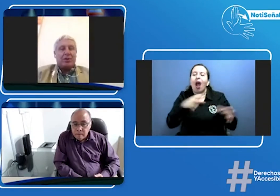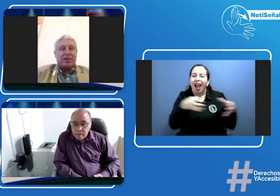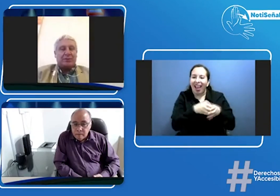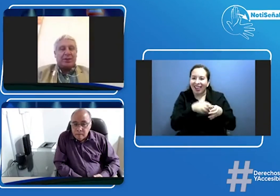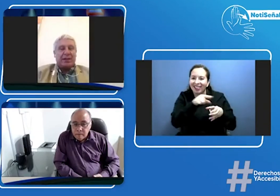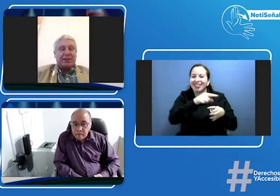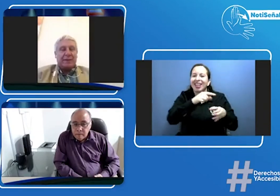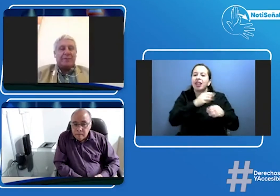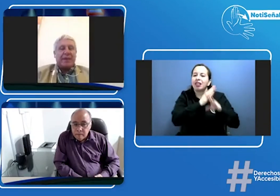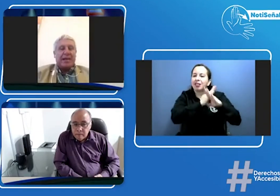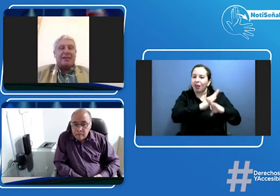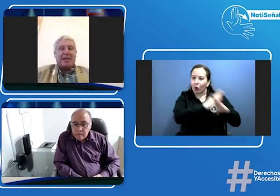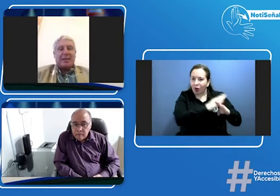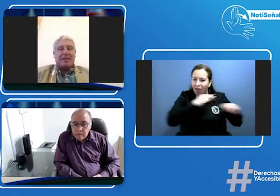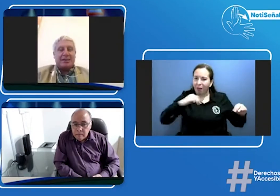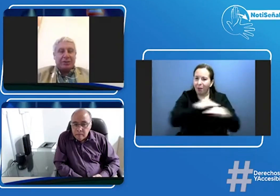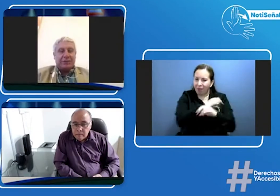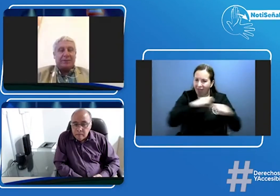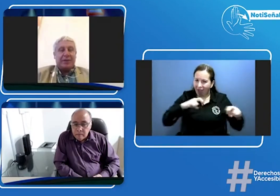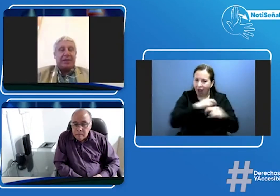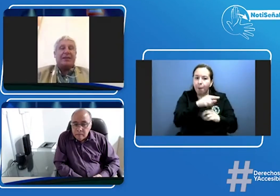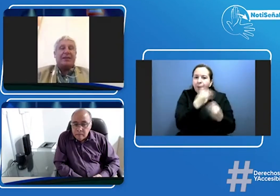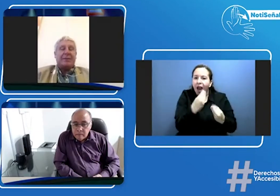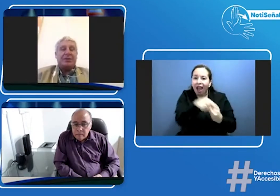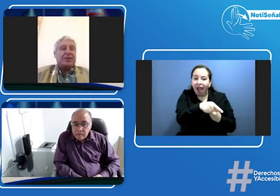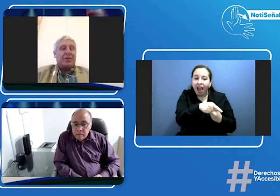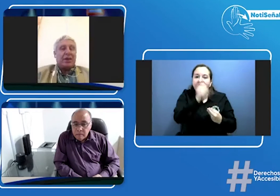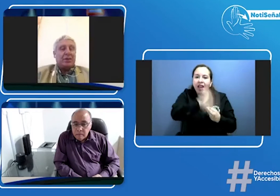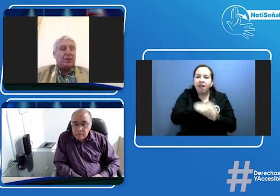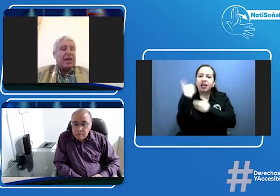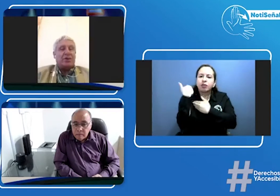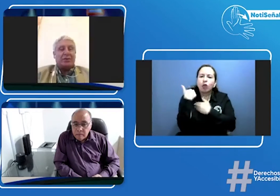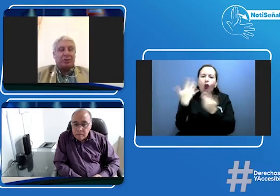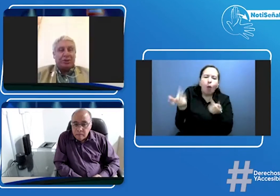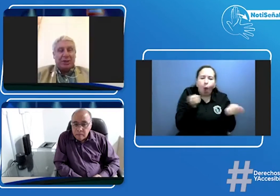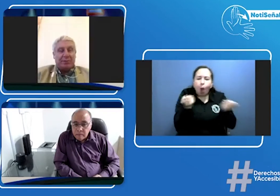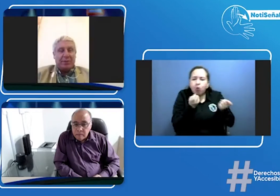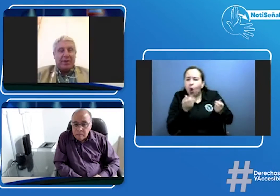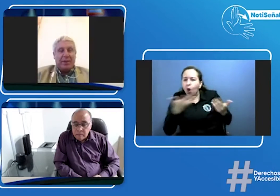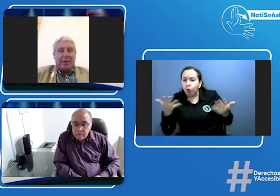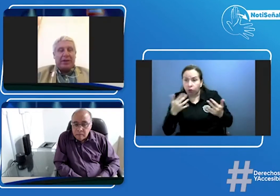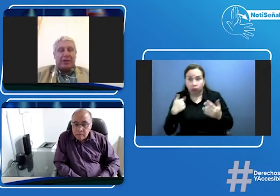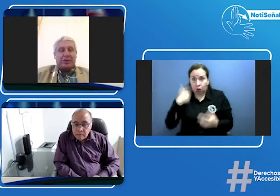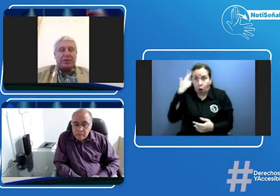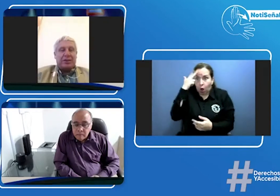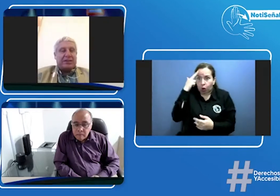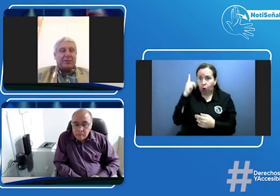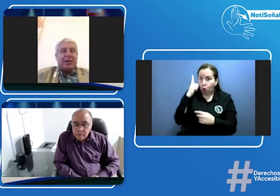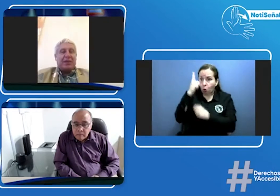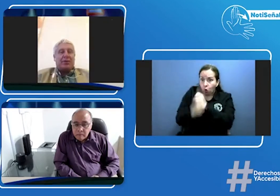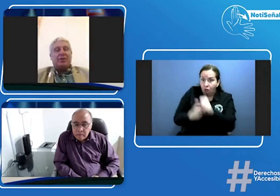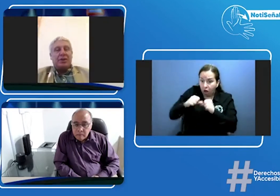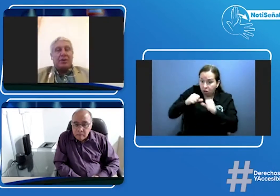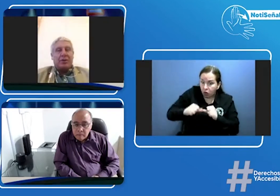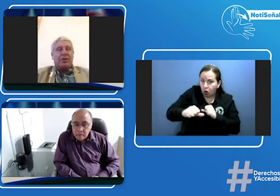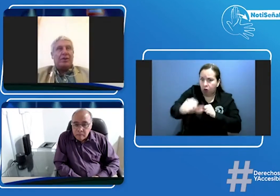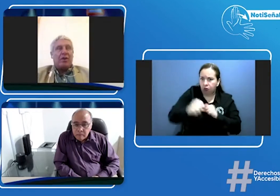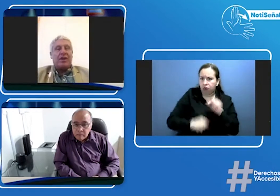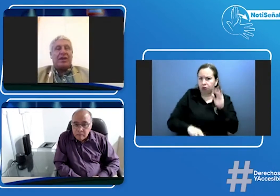correspondiente a esa reglamentación y también estoy de acuerdo un año es mucho tiempo para una resolución que se expide con un objetivo